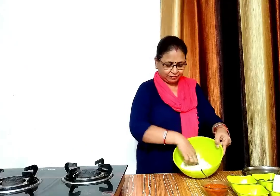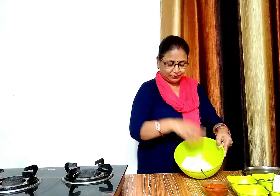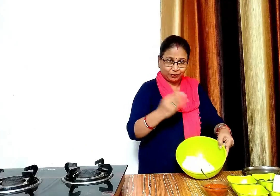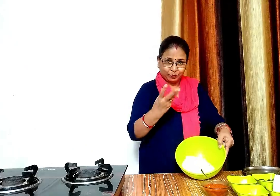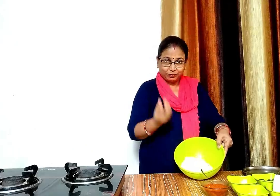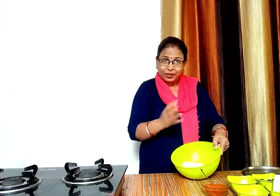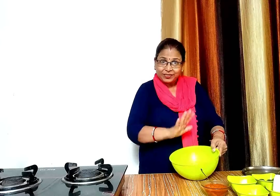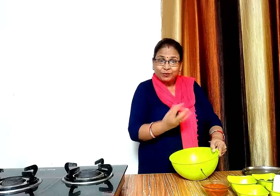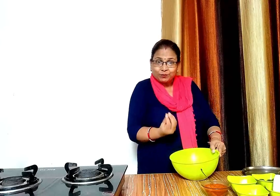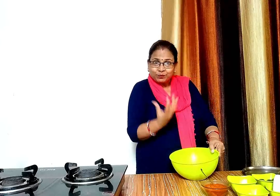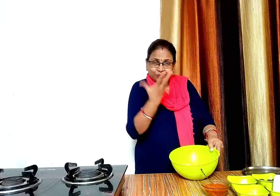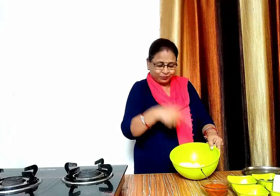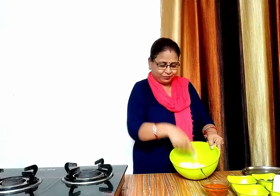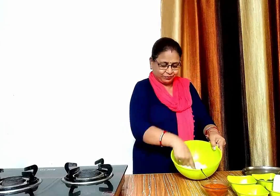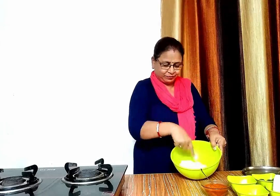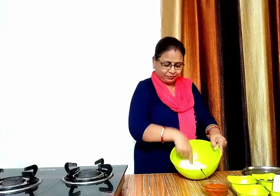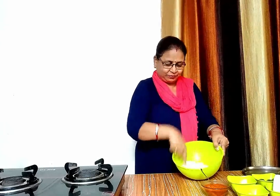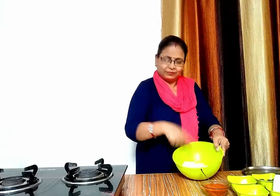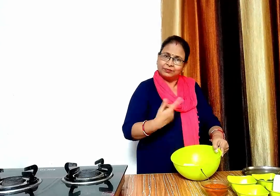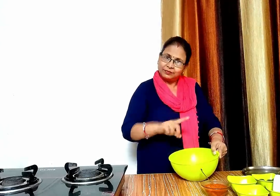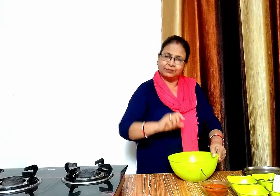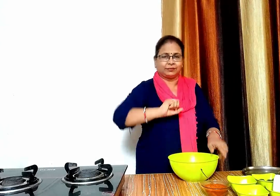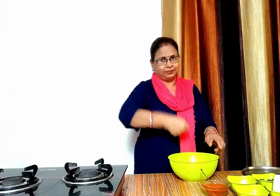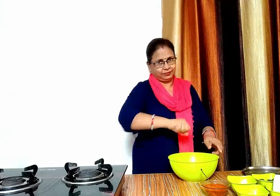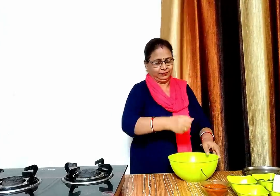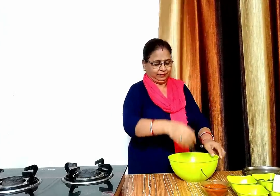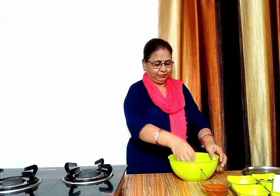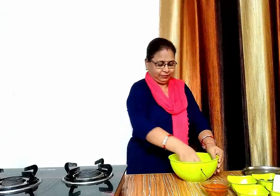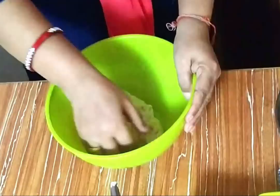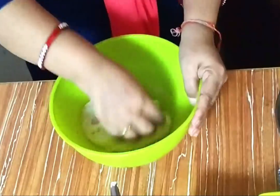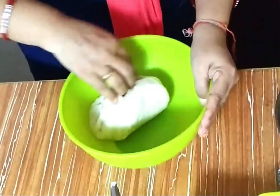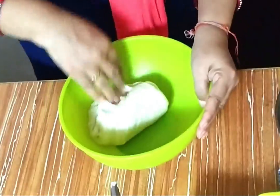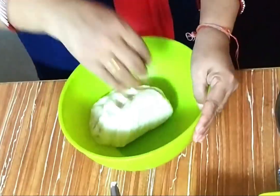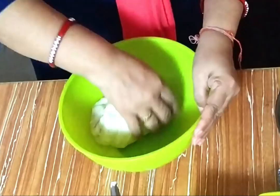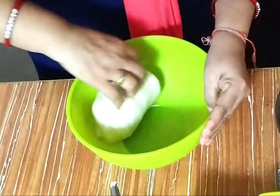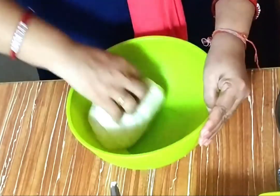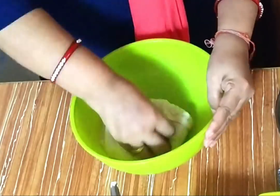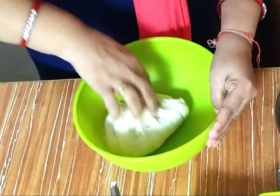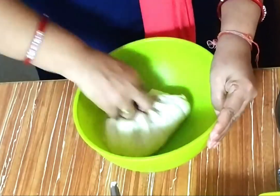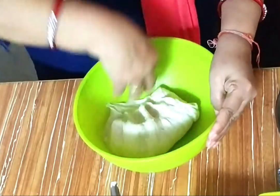देखिए एक खंटा रखने के बाद यह कितना फूल गया है और सॉफ्ट भी हो गया है अब इसे एक बार गूत लेंगे